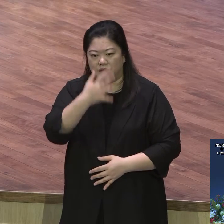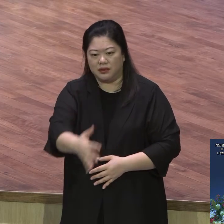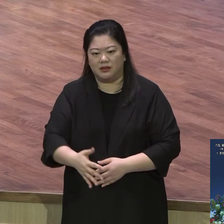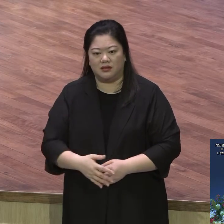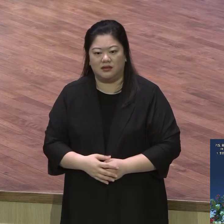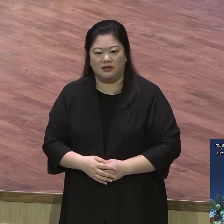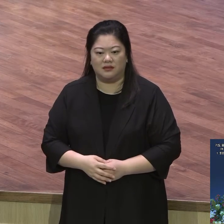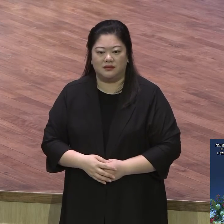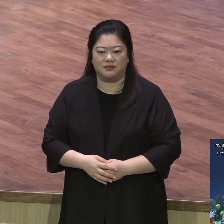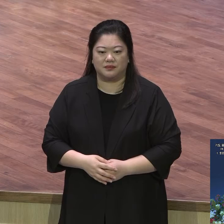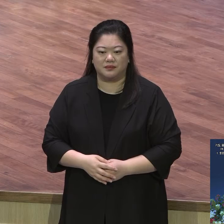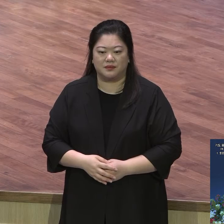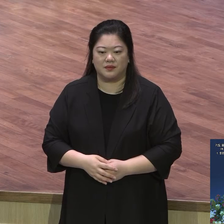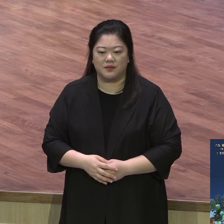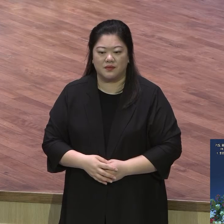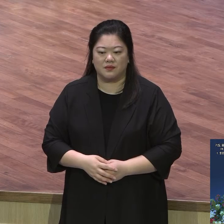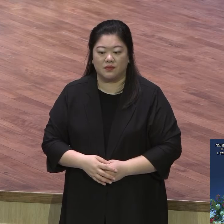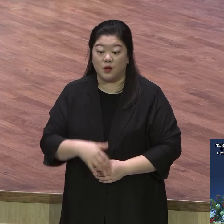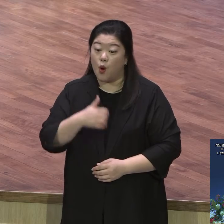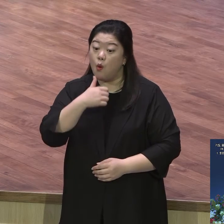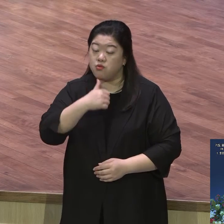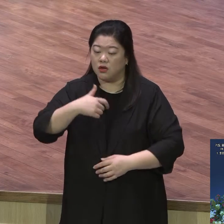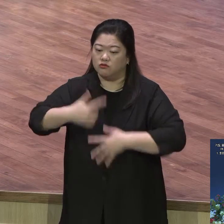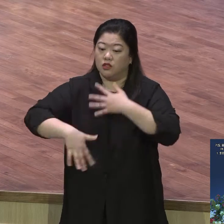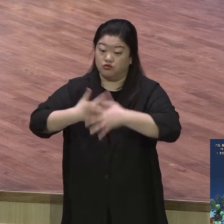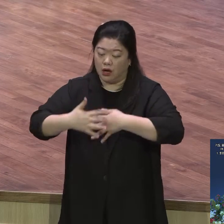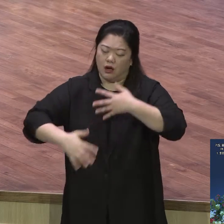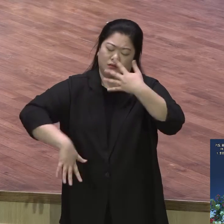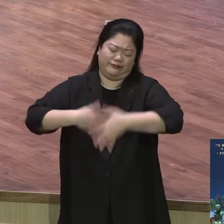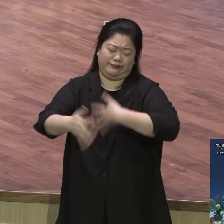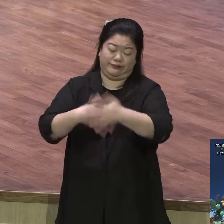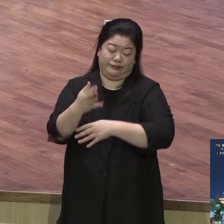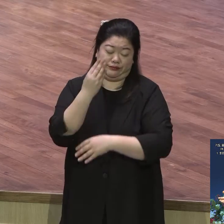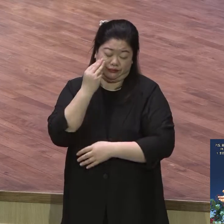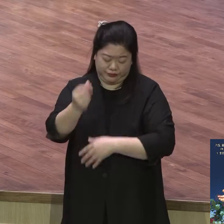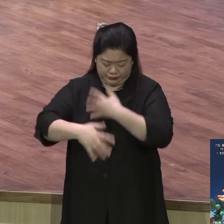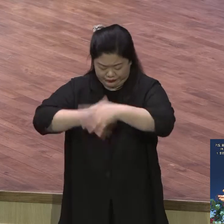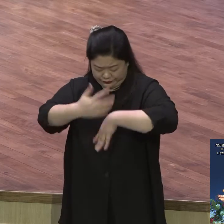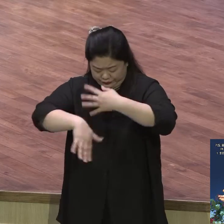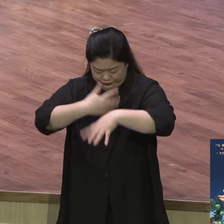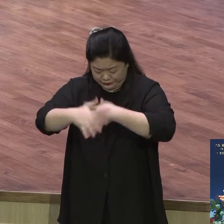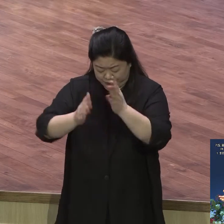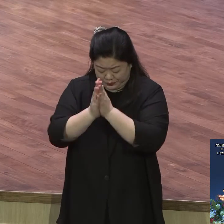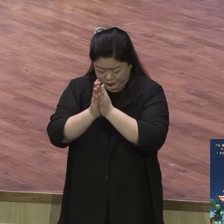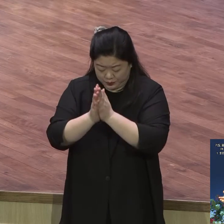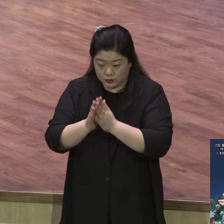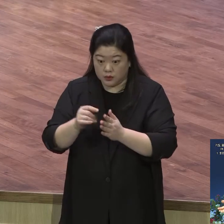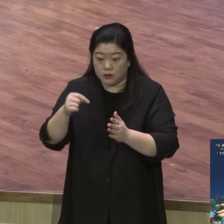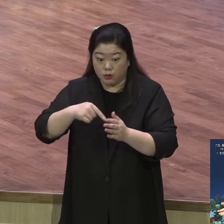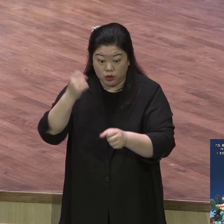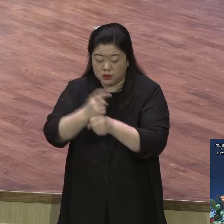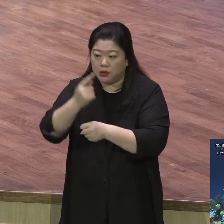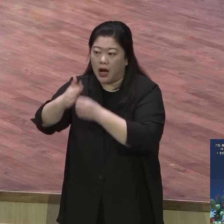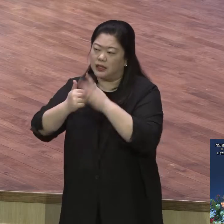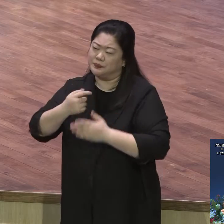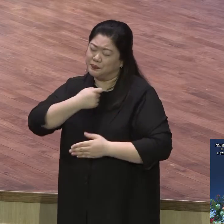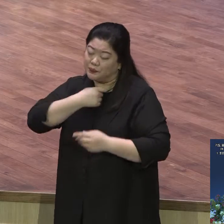기도를 그렇게 하면 하나님 안 들을 수가 없어요. 다 하나님 원하는 건데 뭐 하나님이 원하는 건데 하나님